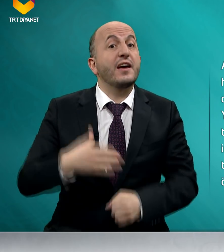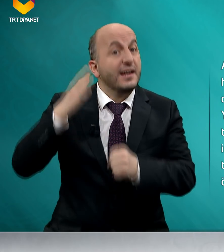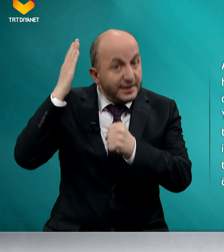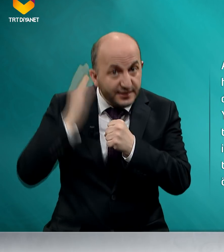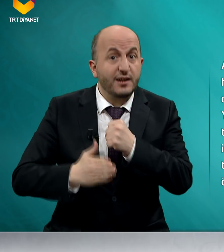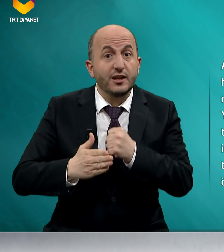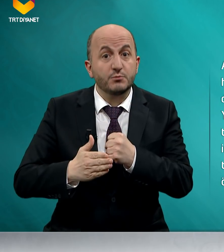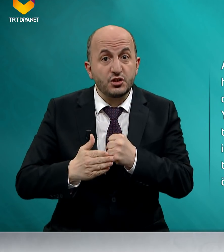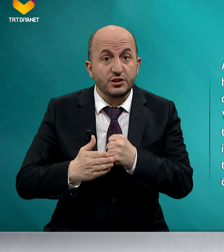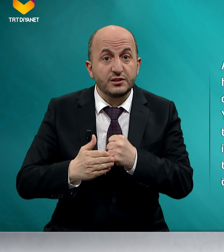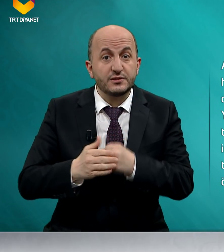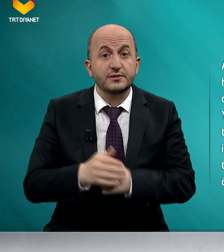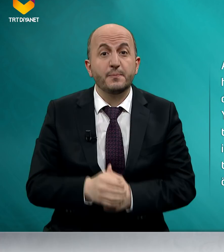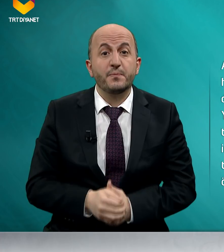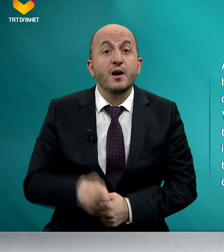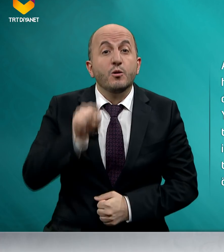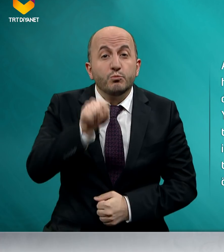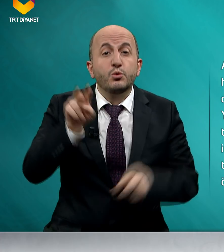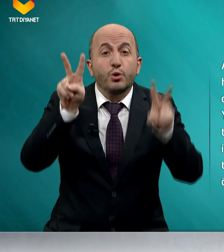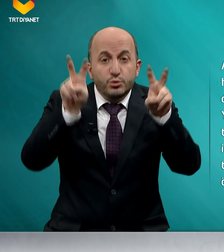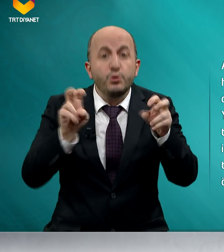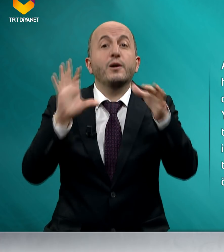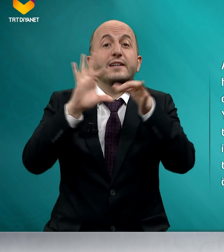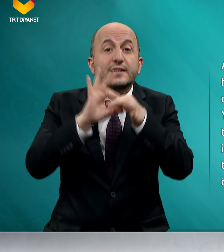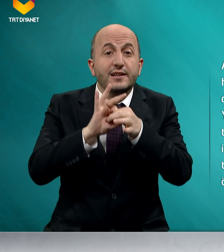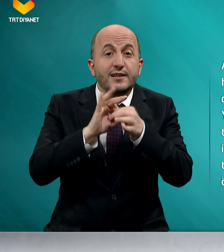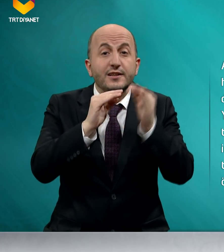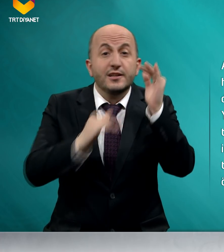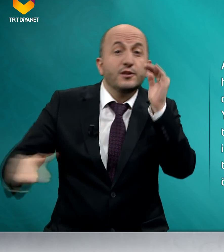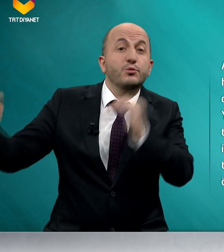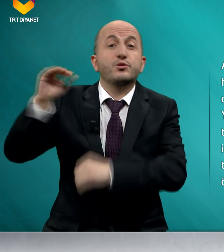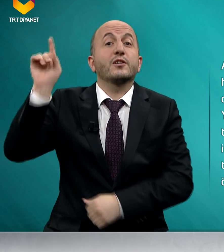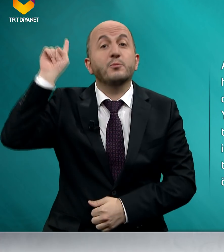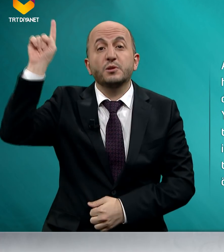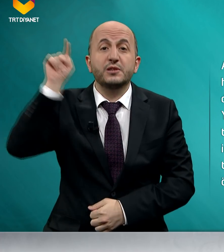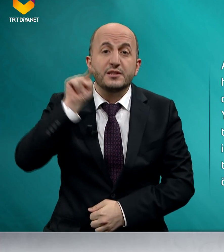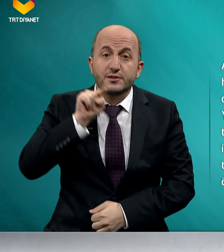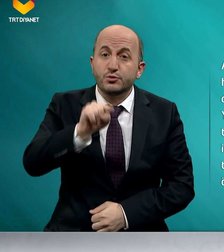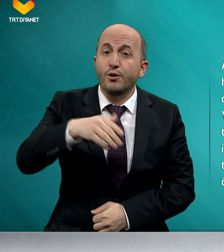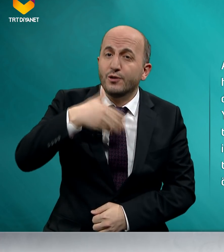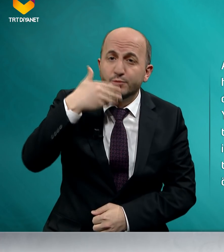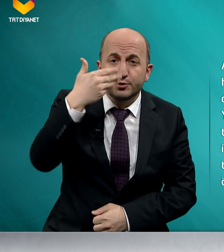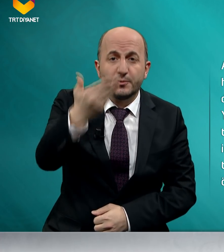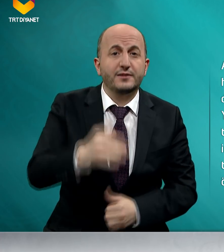yasaklanmıştır. Bu konuyla ilgili Yüce Rabbimiz şöyle buyurmaktadır.